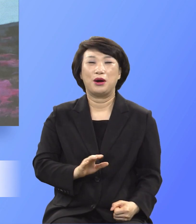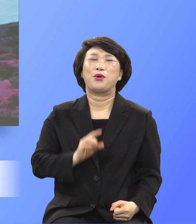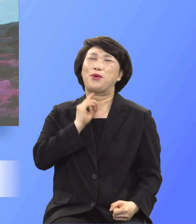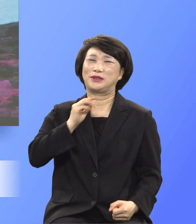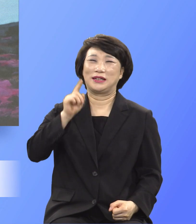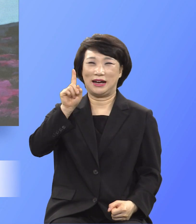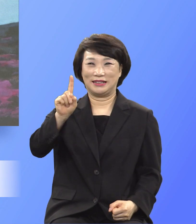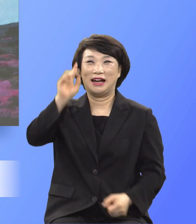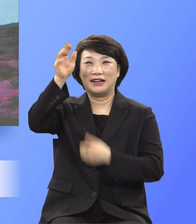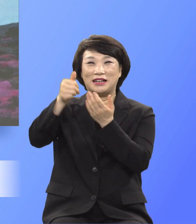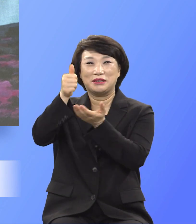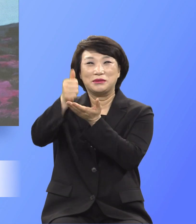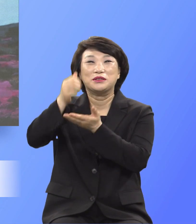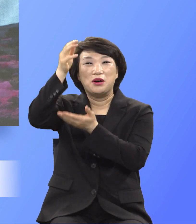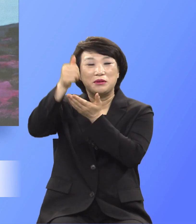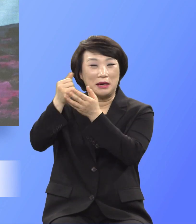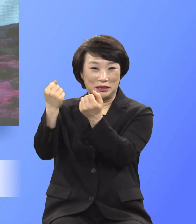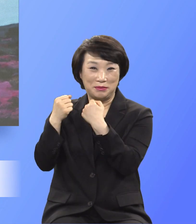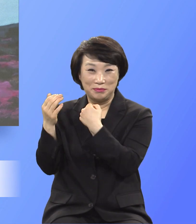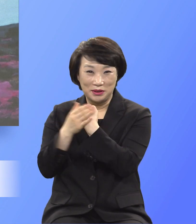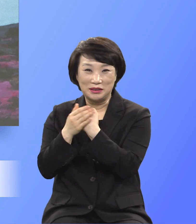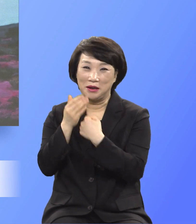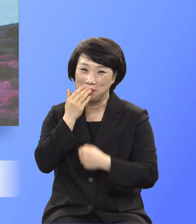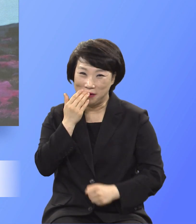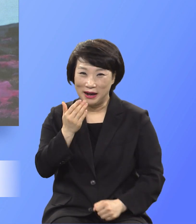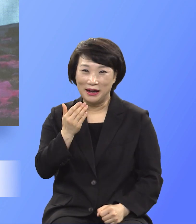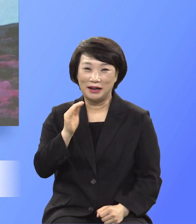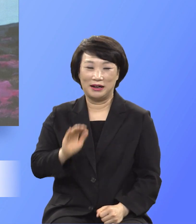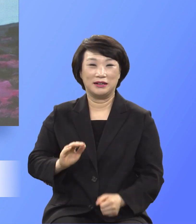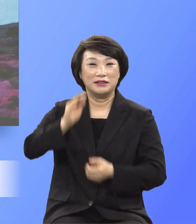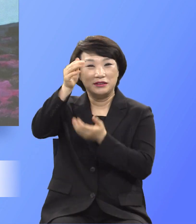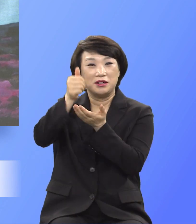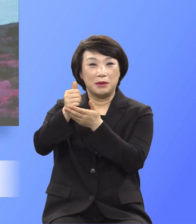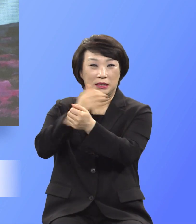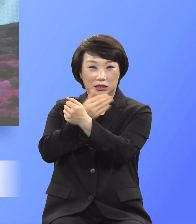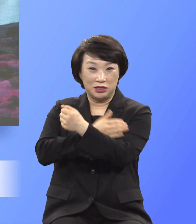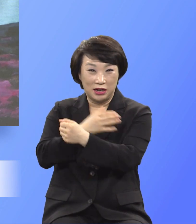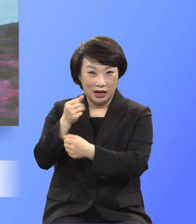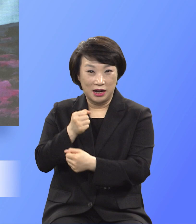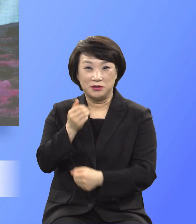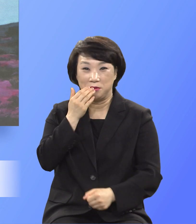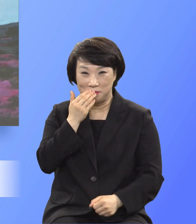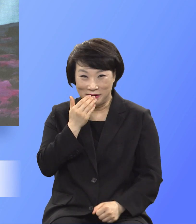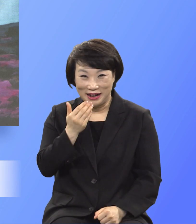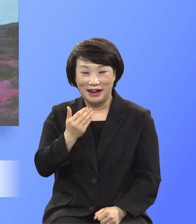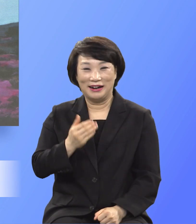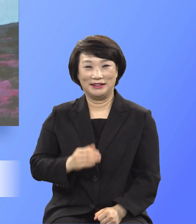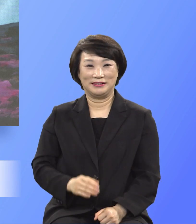하나님의 성령의 힘으로 성령의 능력으로 할 수 있는 것이니